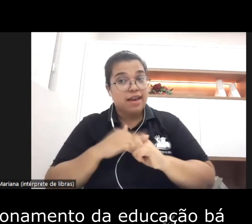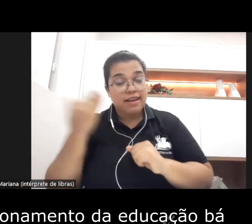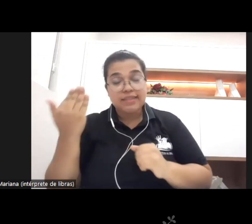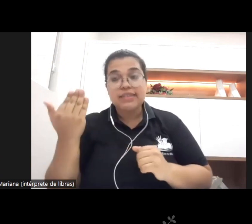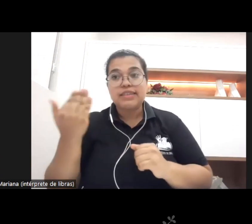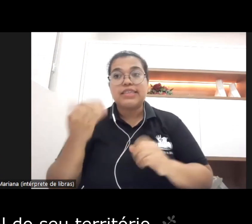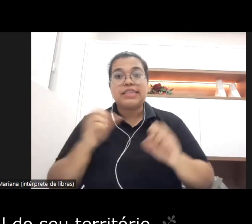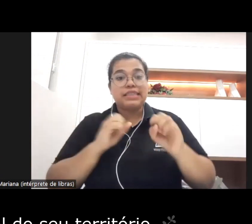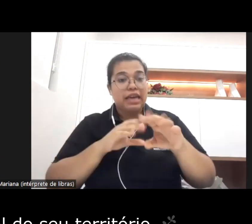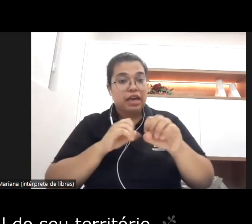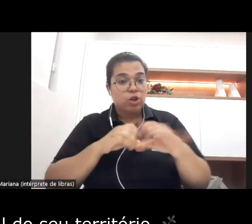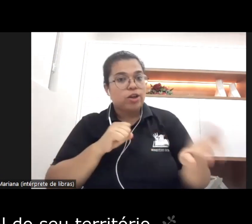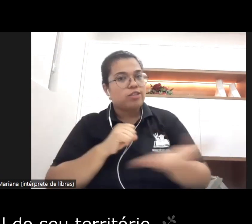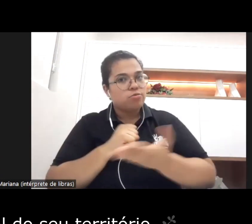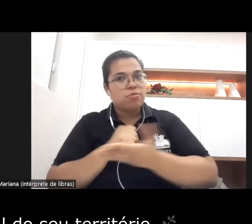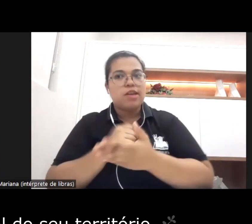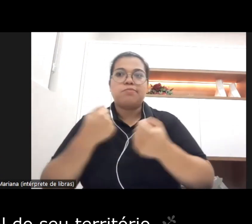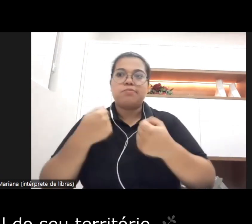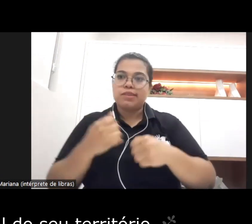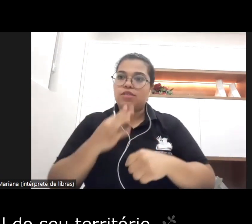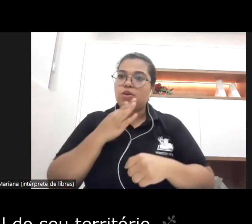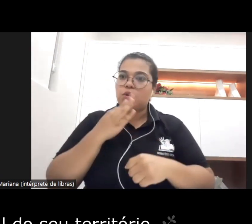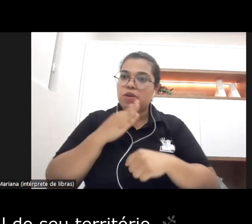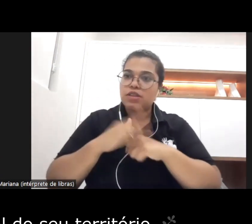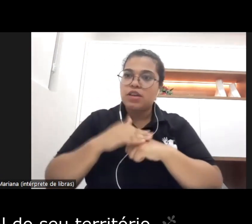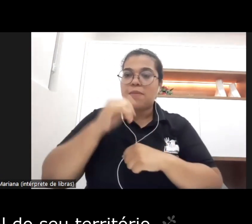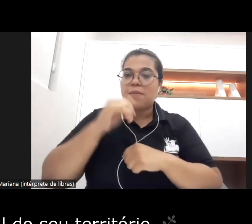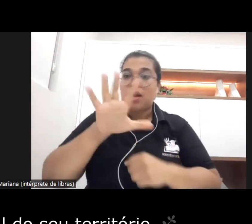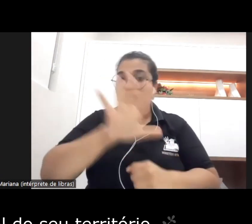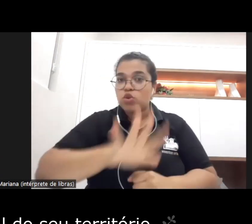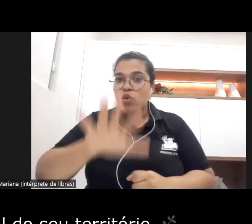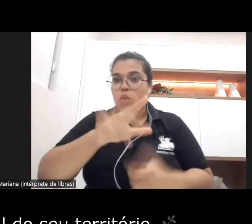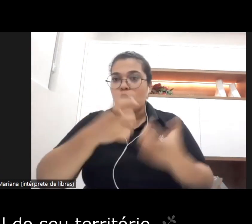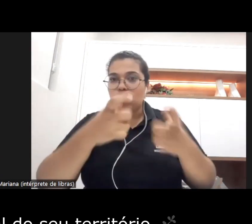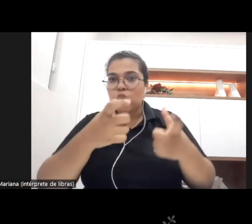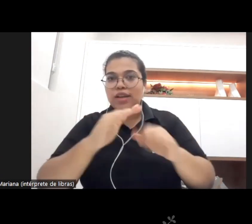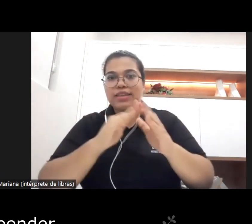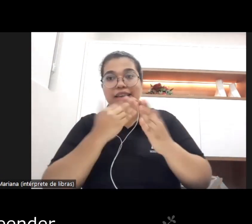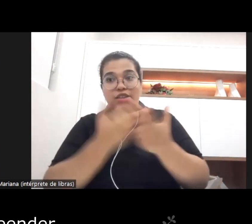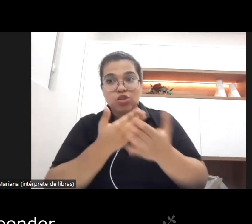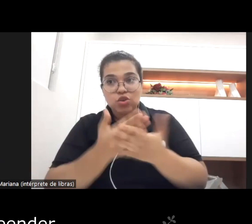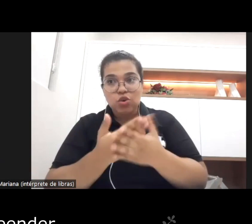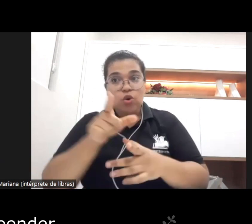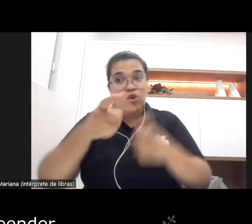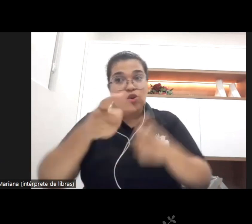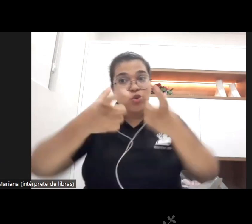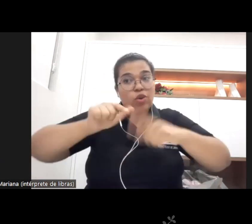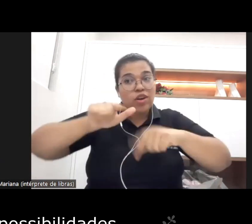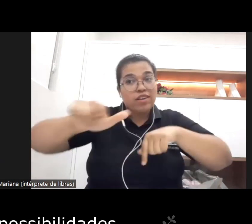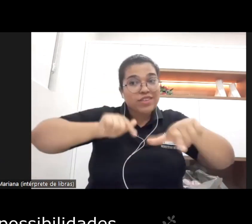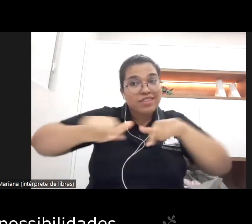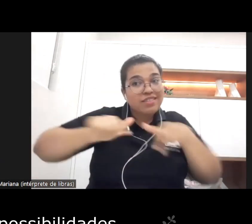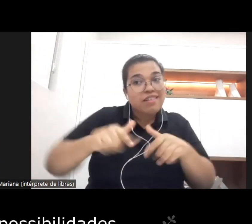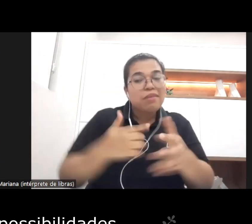básica né da rede educacional do seu território né compreender né os